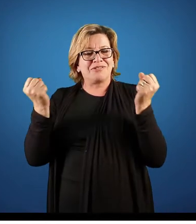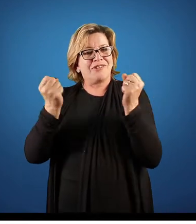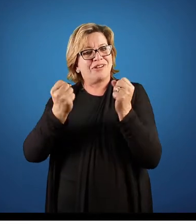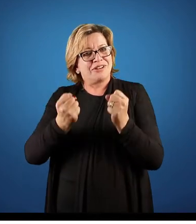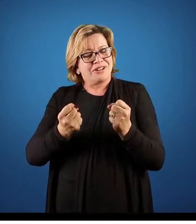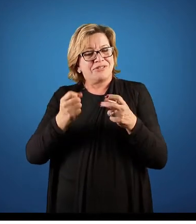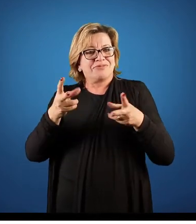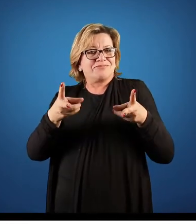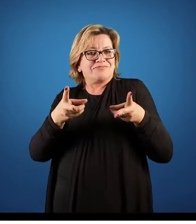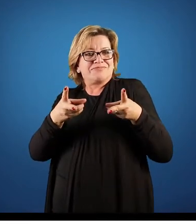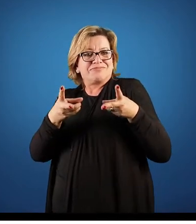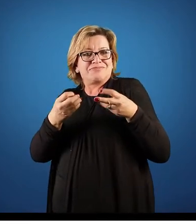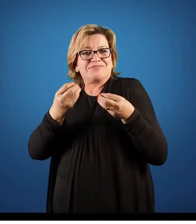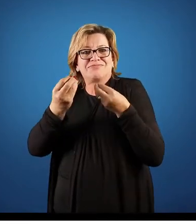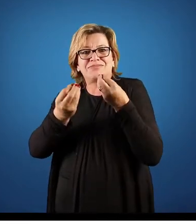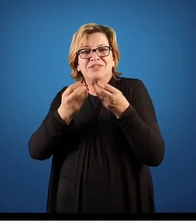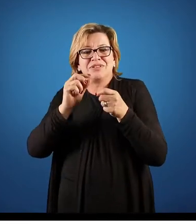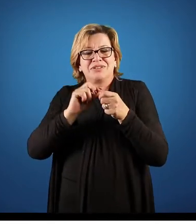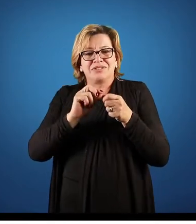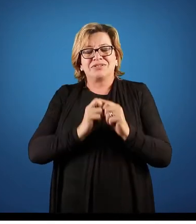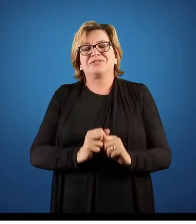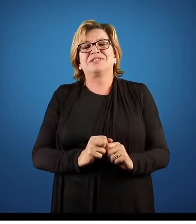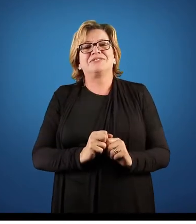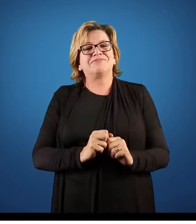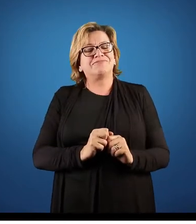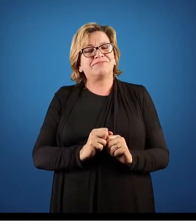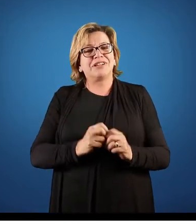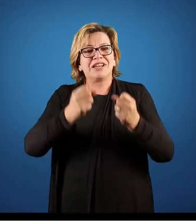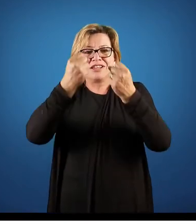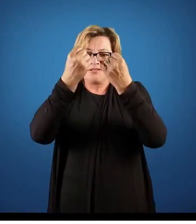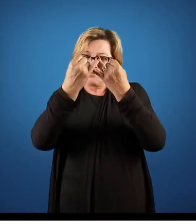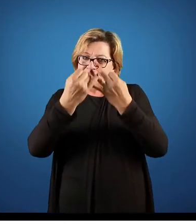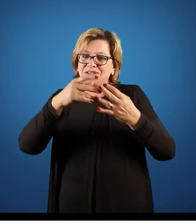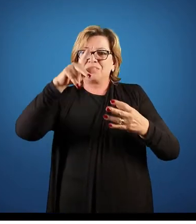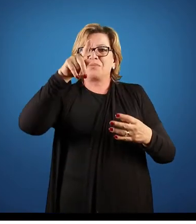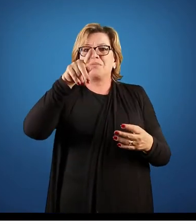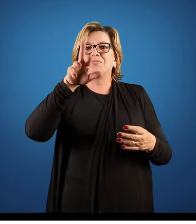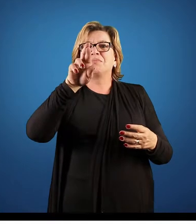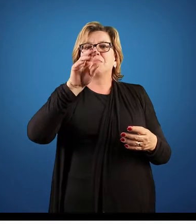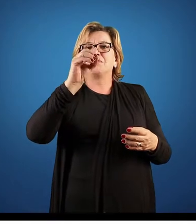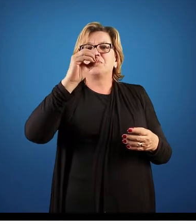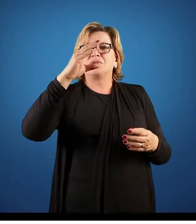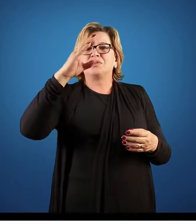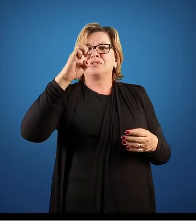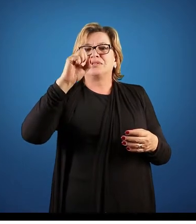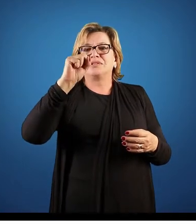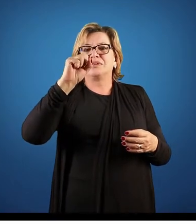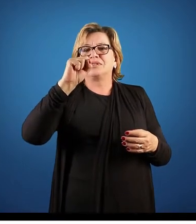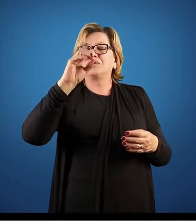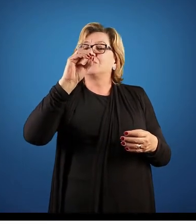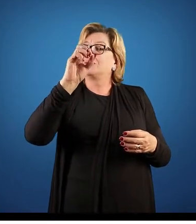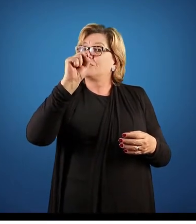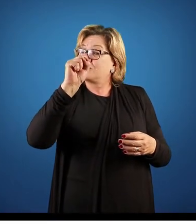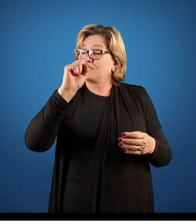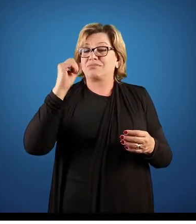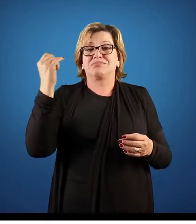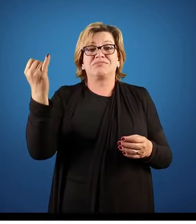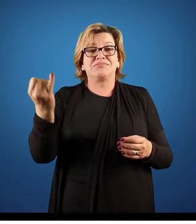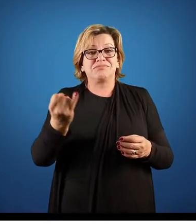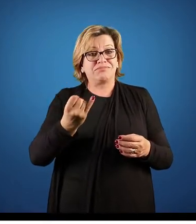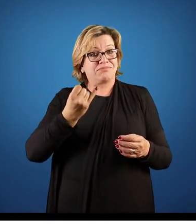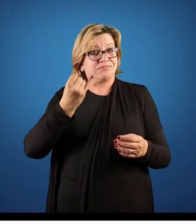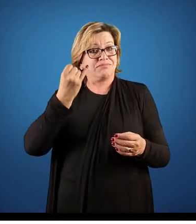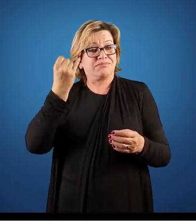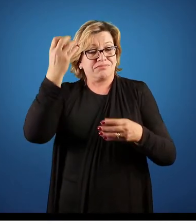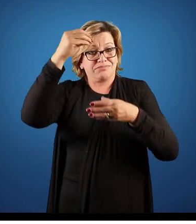justamente verificar isso. Falando nessa parte de processos, é uma coisa que é muito interessante dentro da